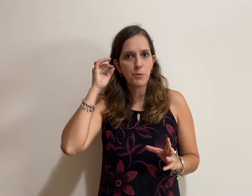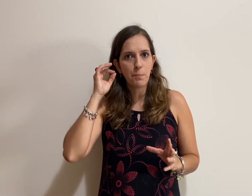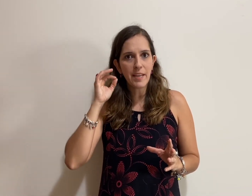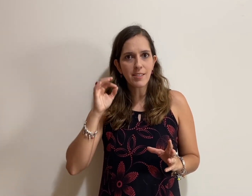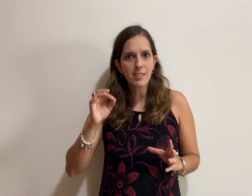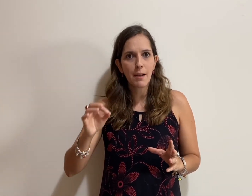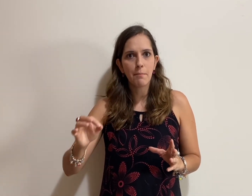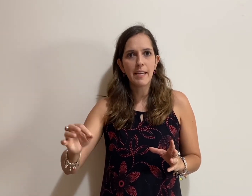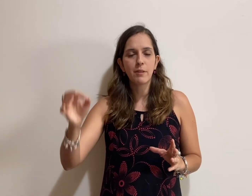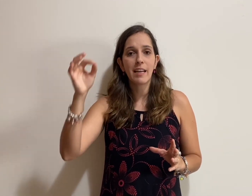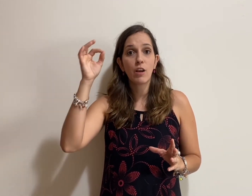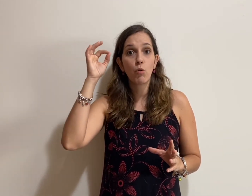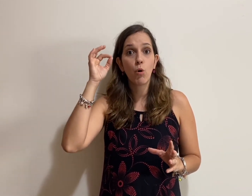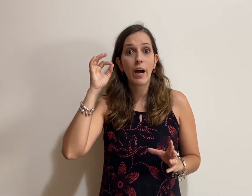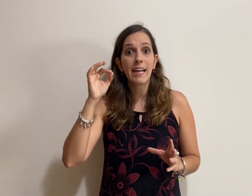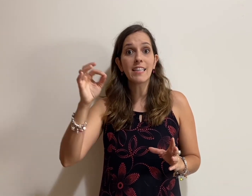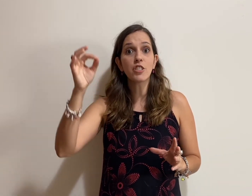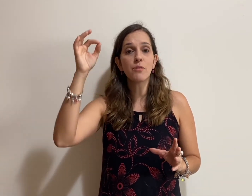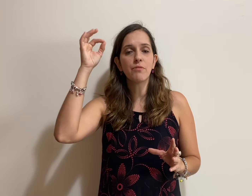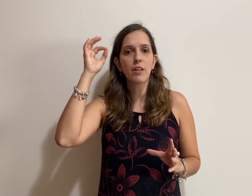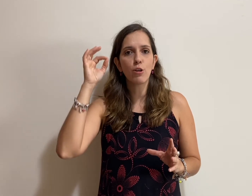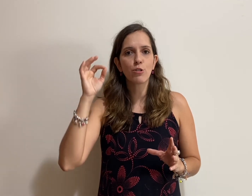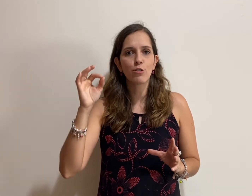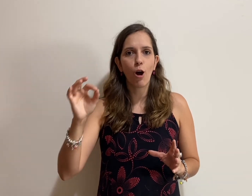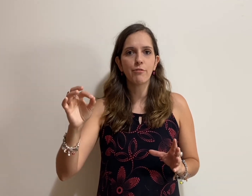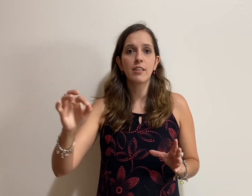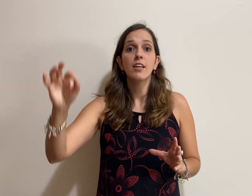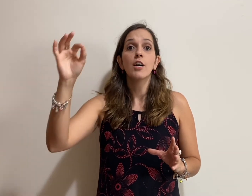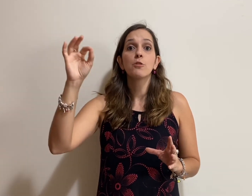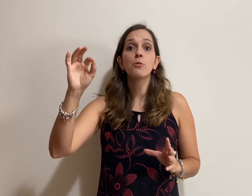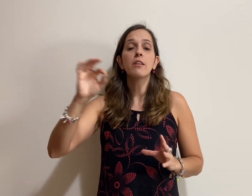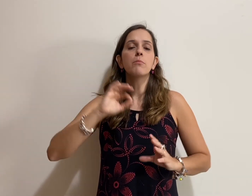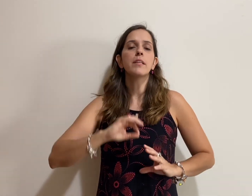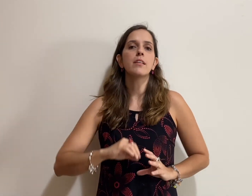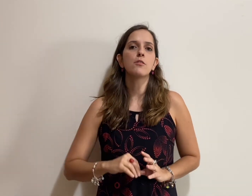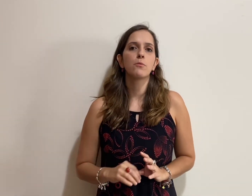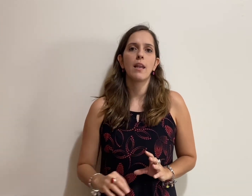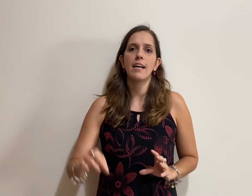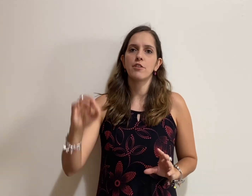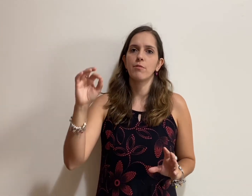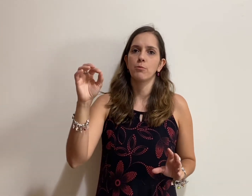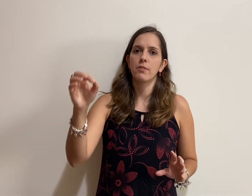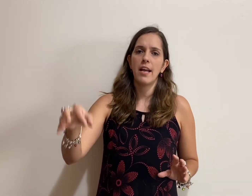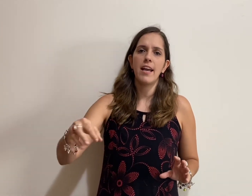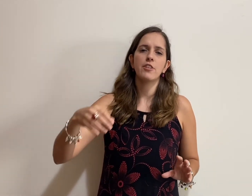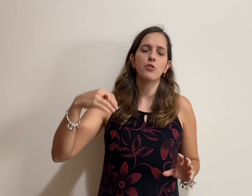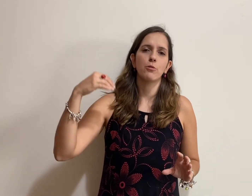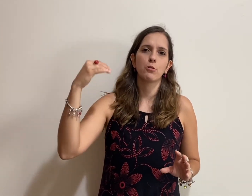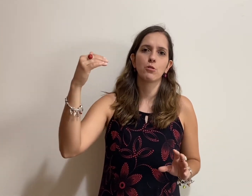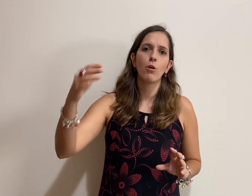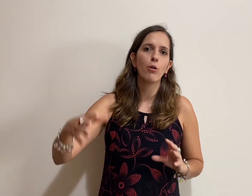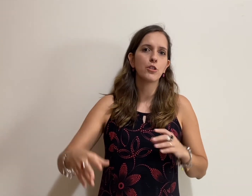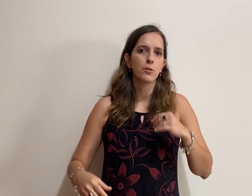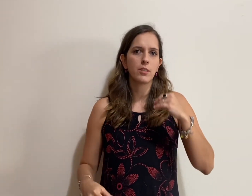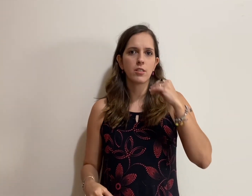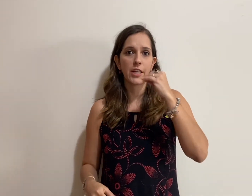pensamento, aquela corrente filosófica do iluminismo, lá de Voltaire, de Rousseau, de Montesquieu,